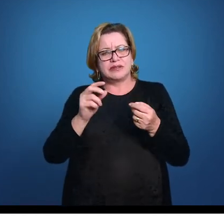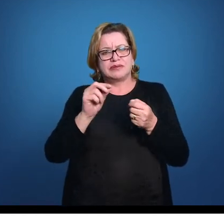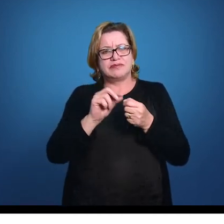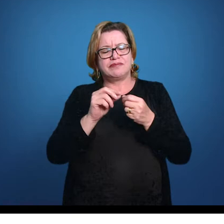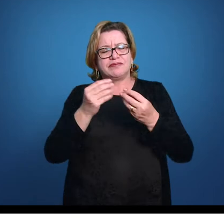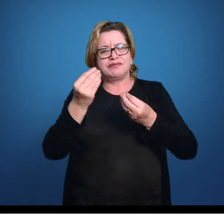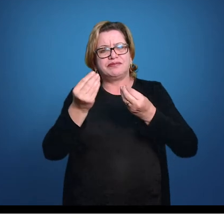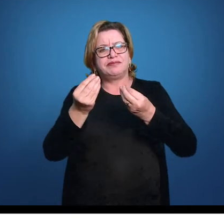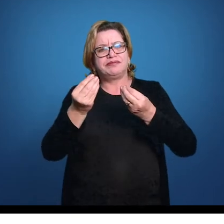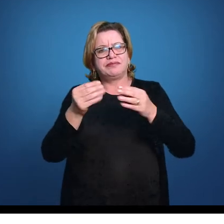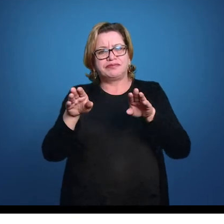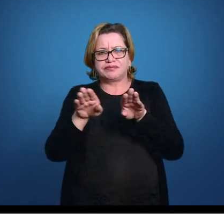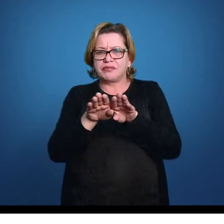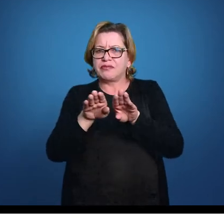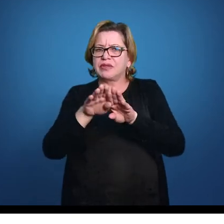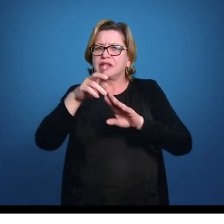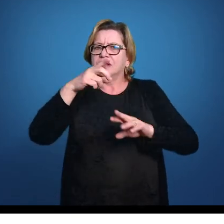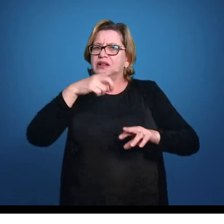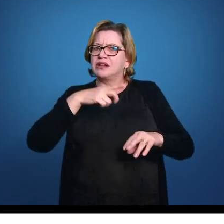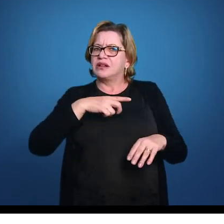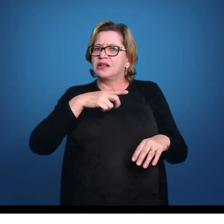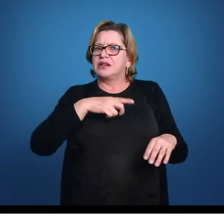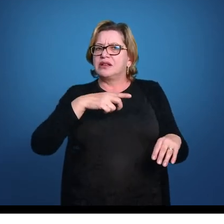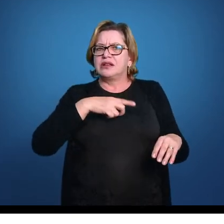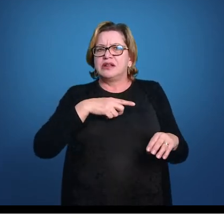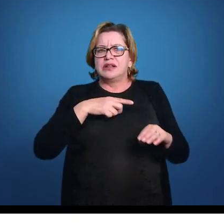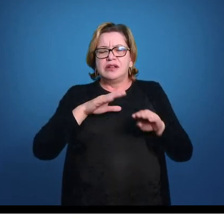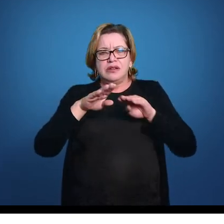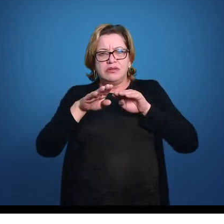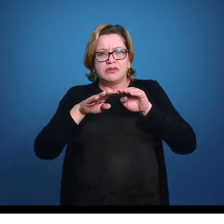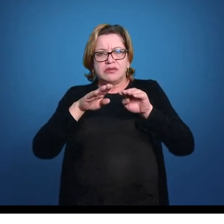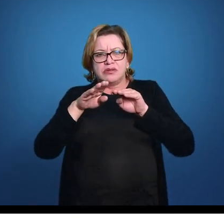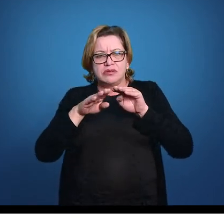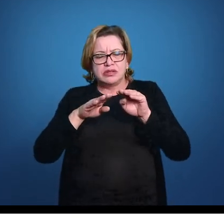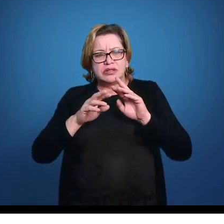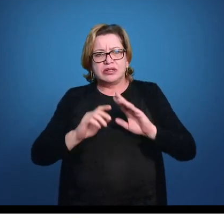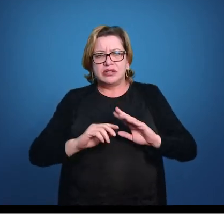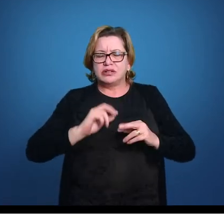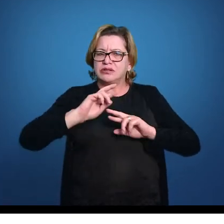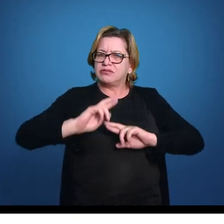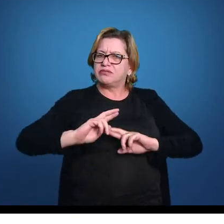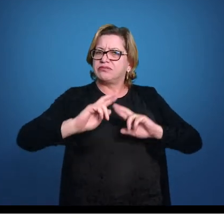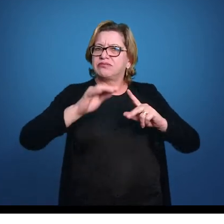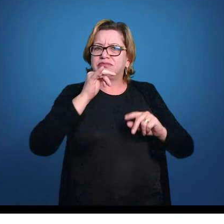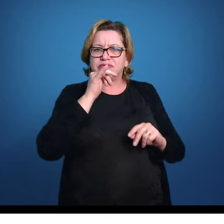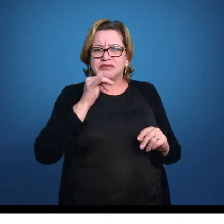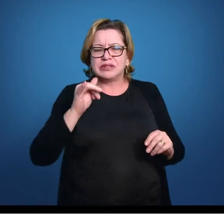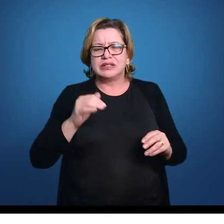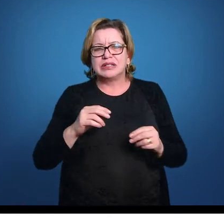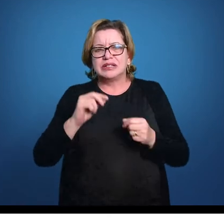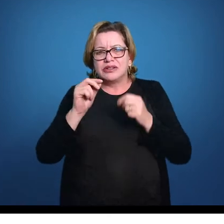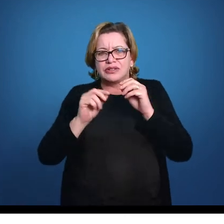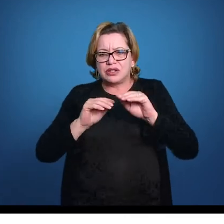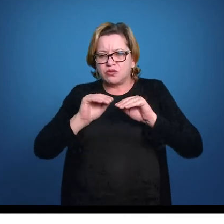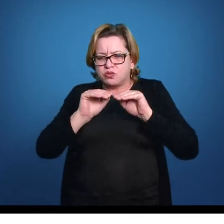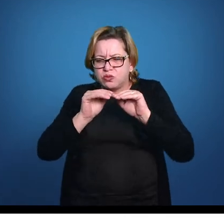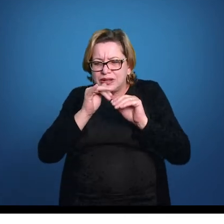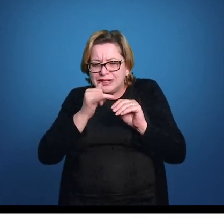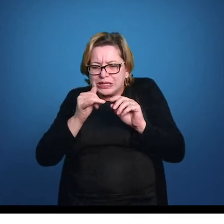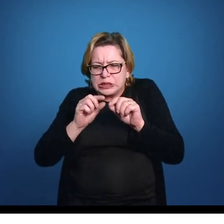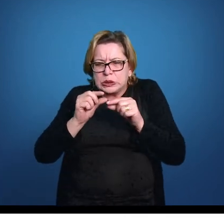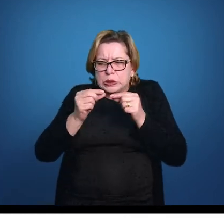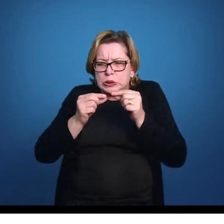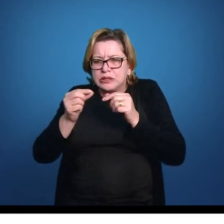célula muscular, também tem movimentação de gradiente elétrico, tudo isso está gerando microcorrentes